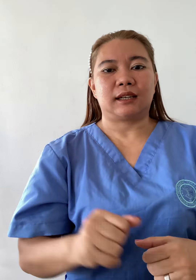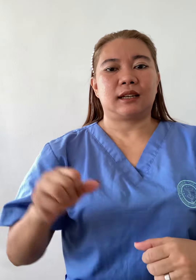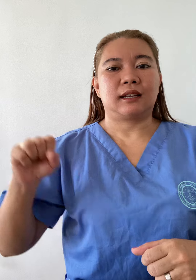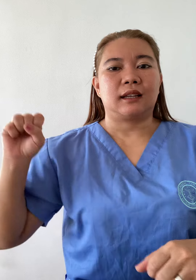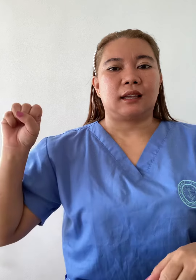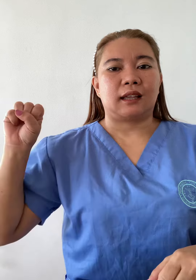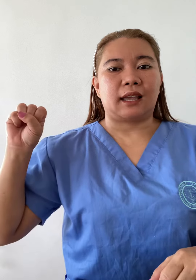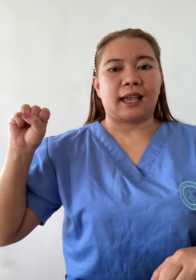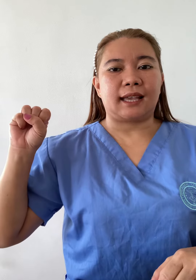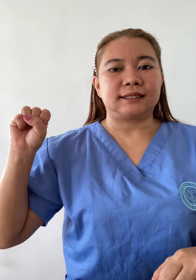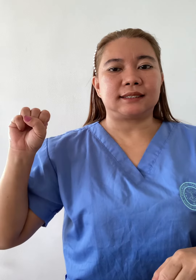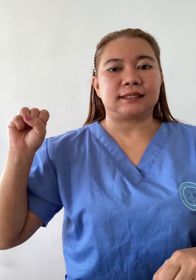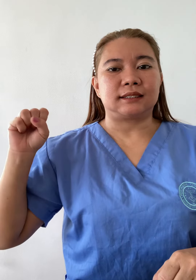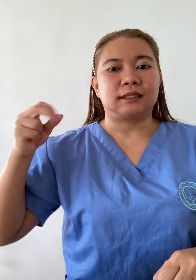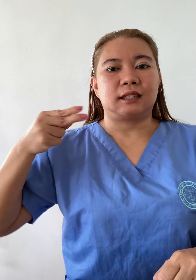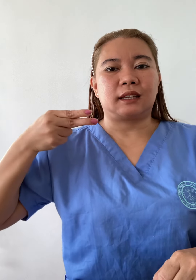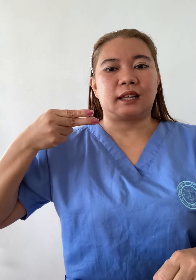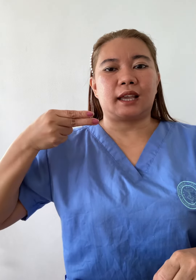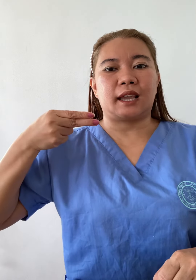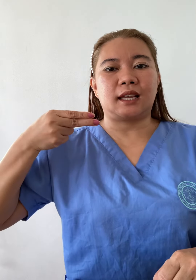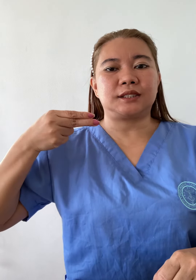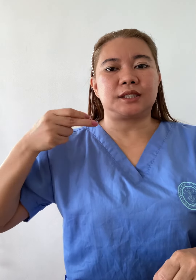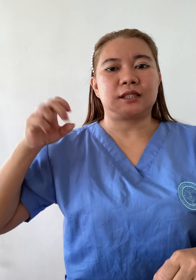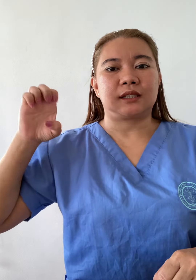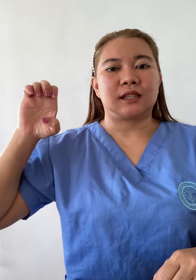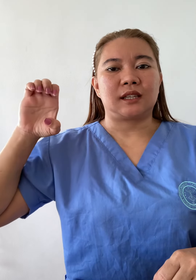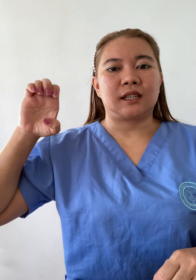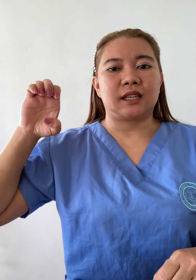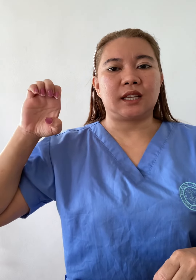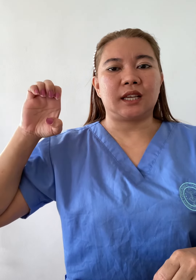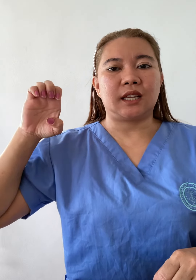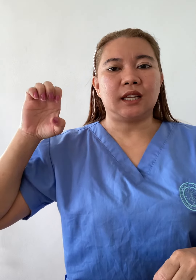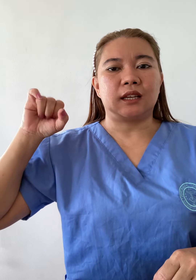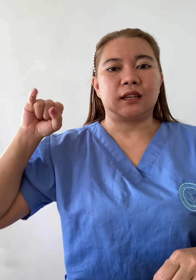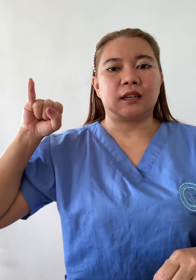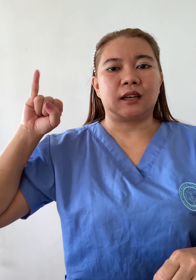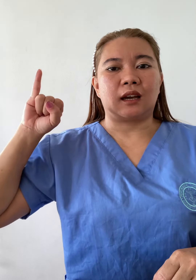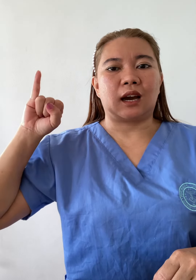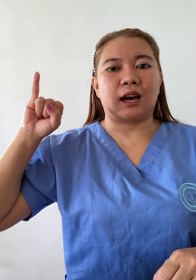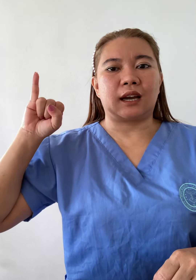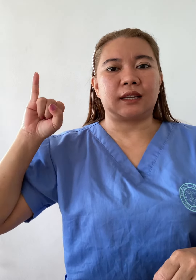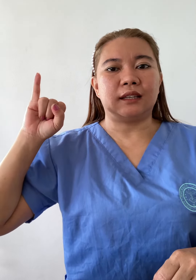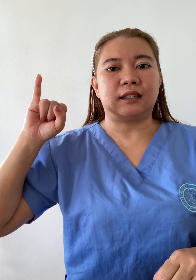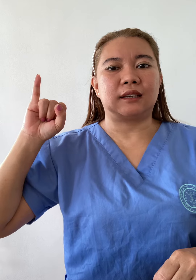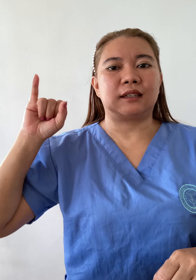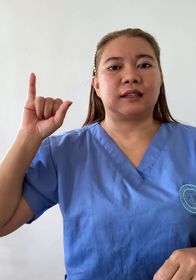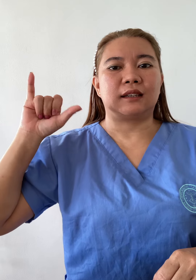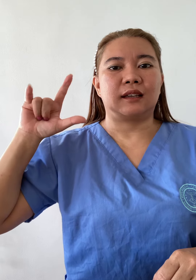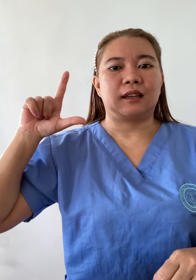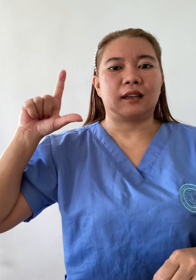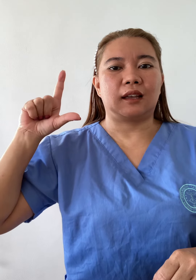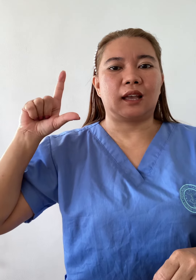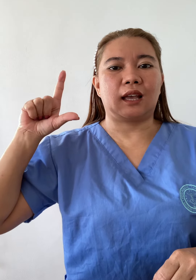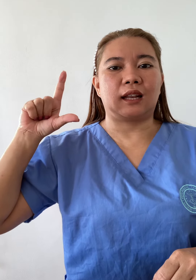S, H, E, I, L,